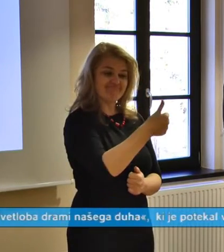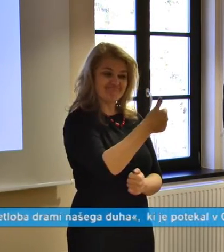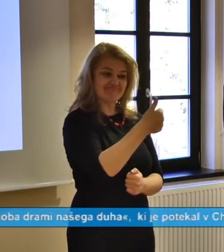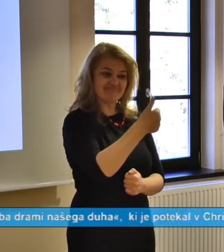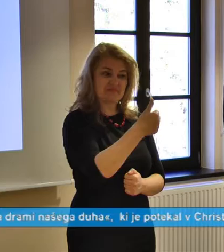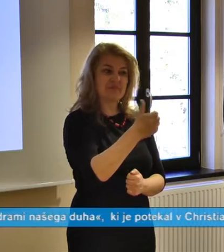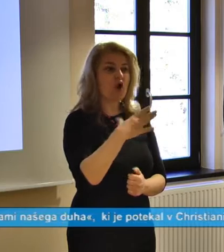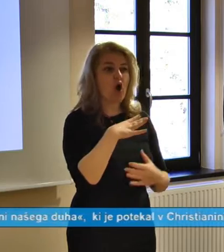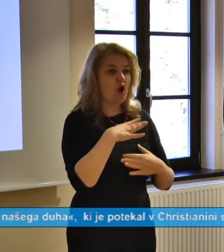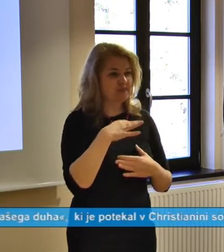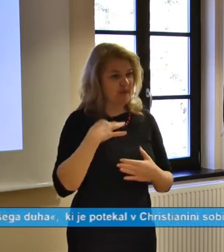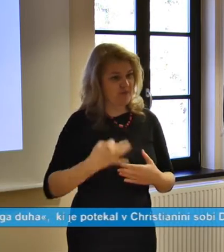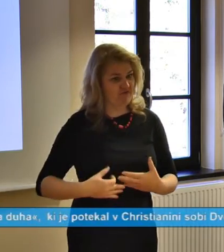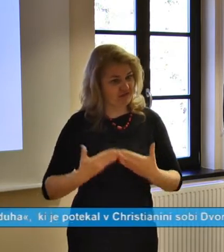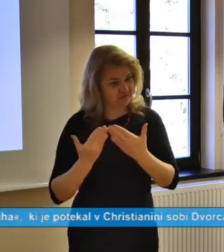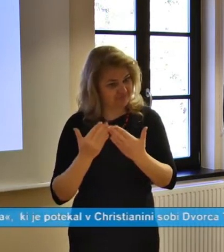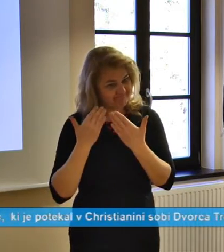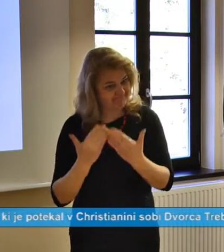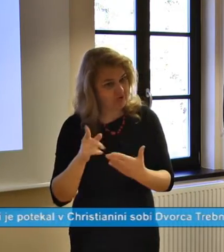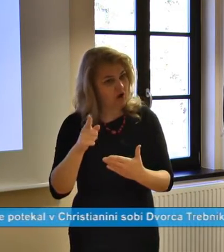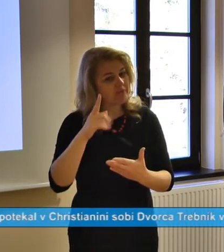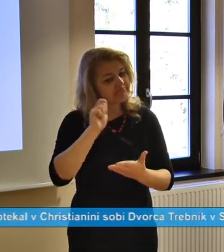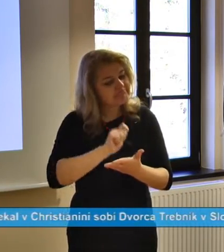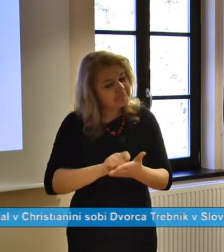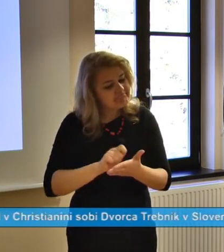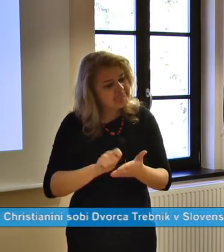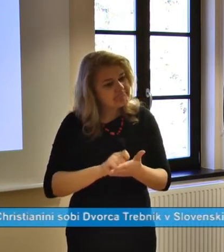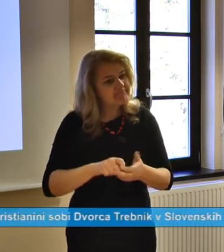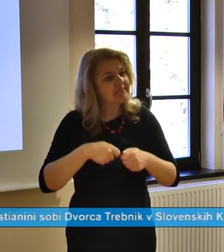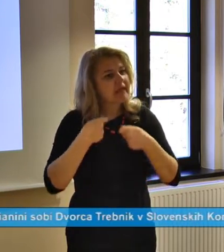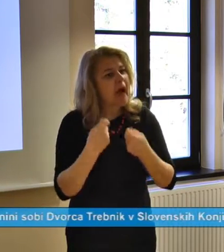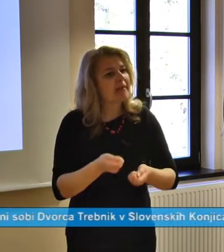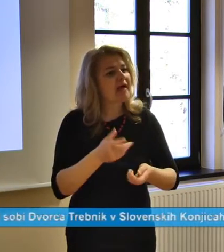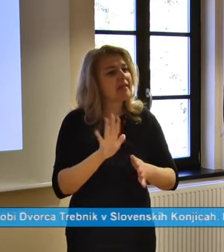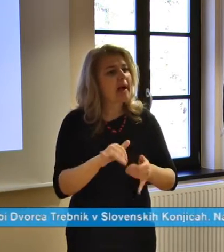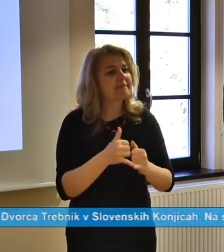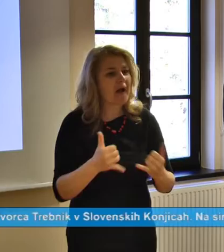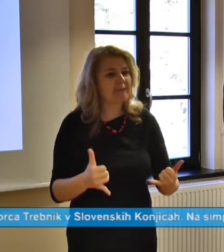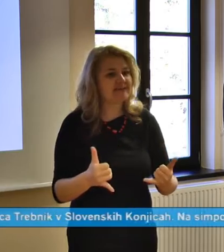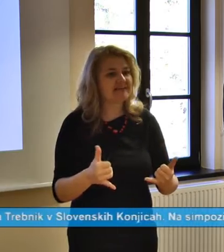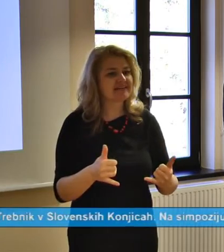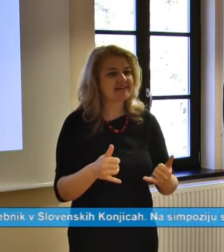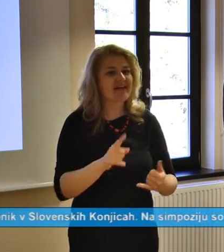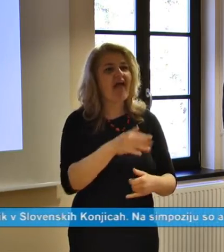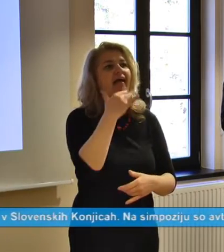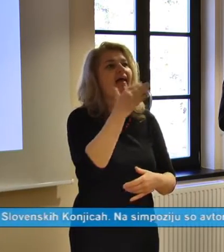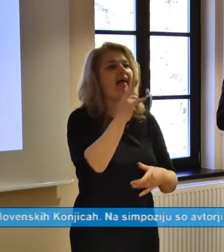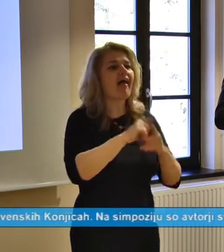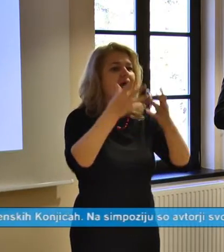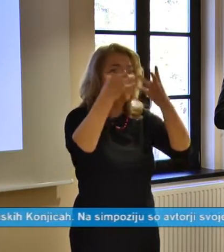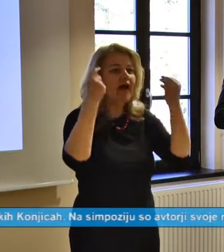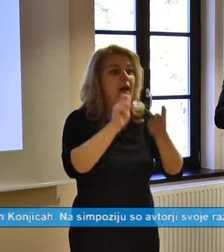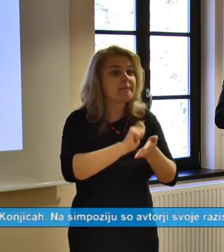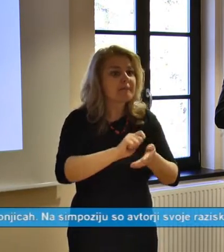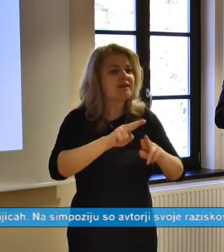Prvo, njej, ki je to ustvarila, ki je to dala na papir, ki je to nekako,